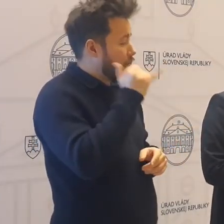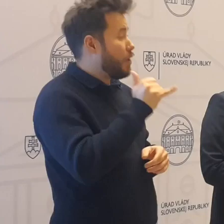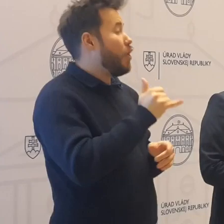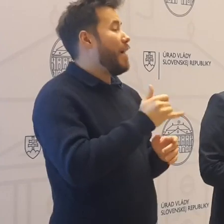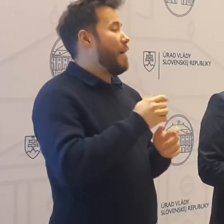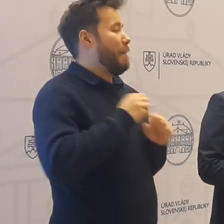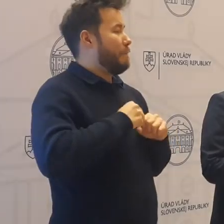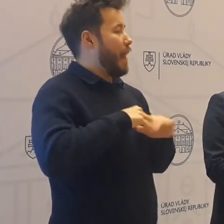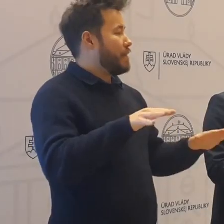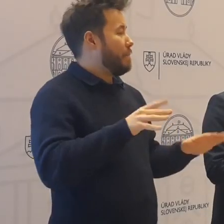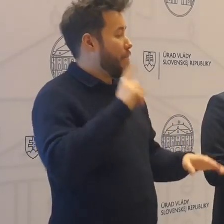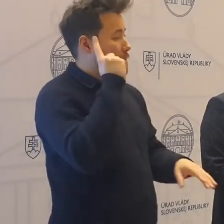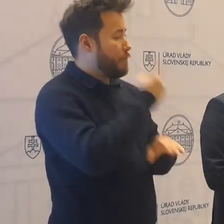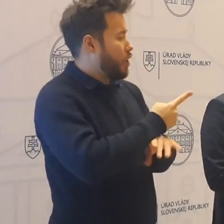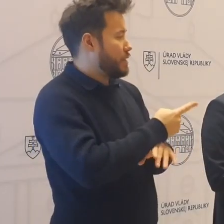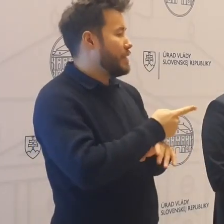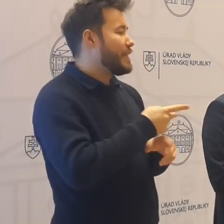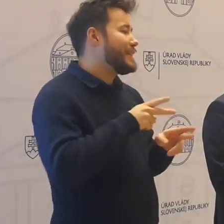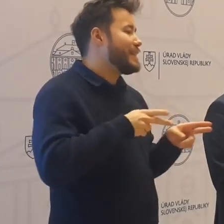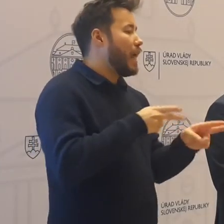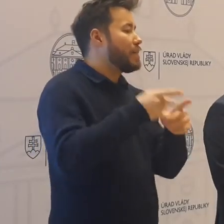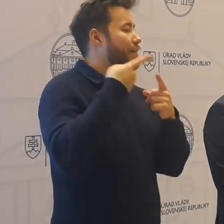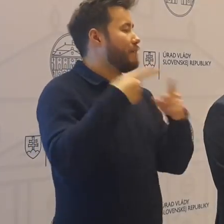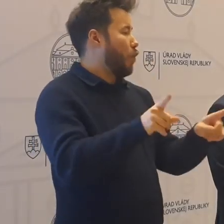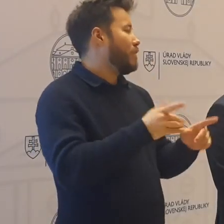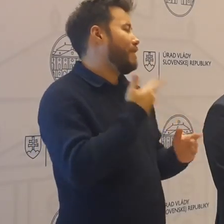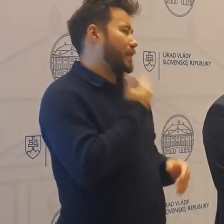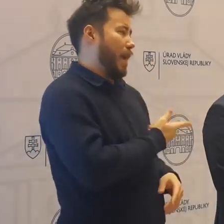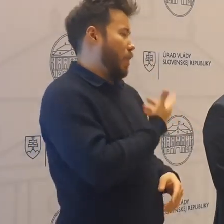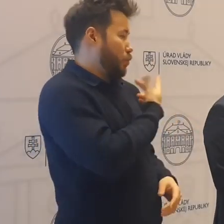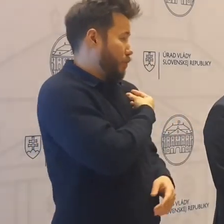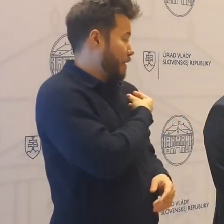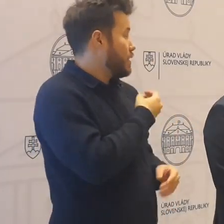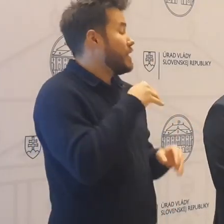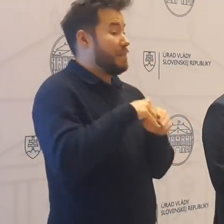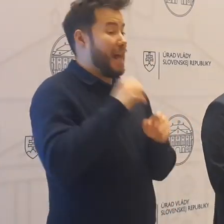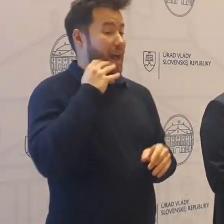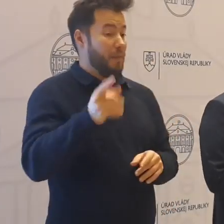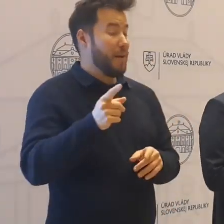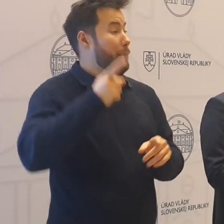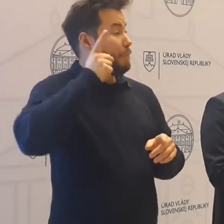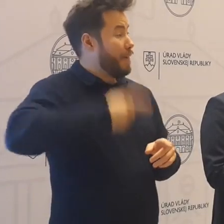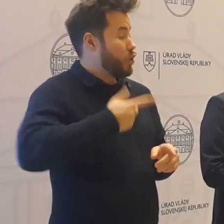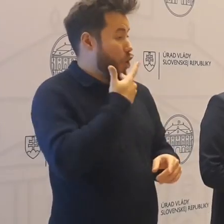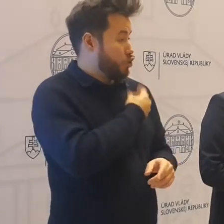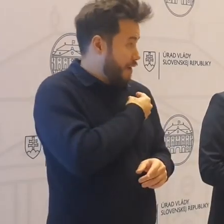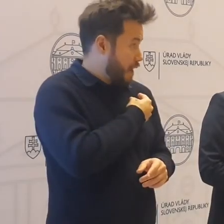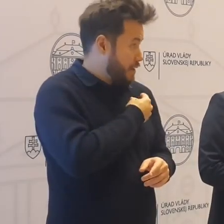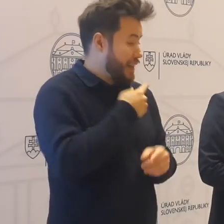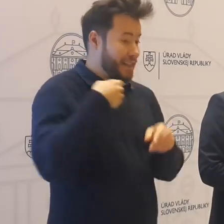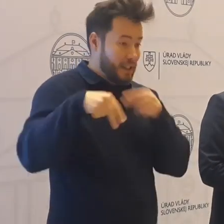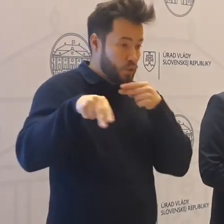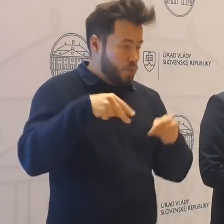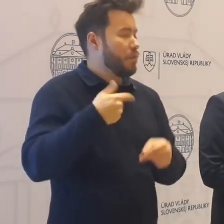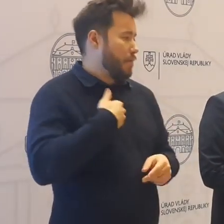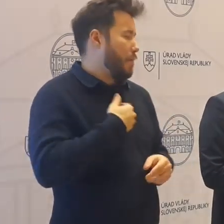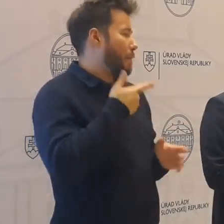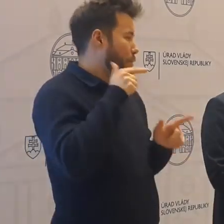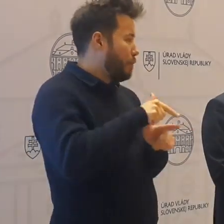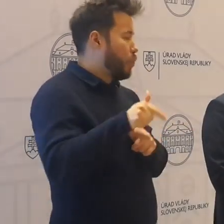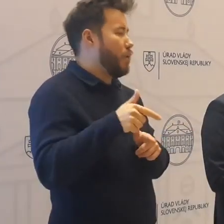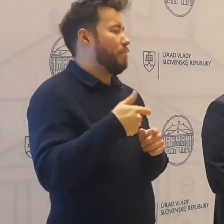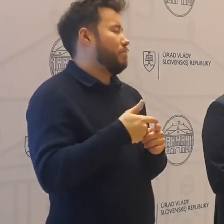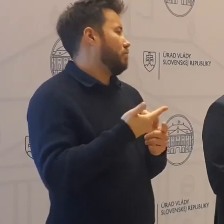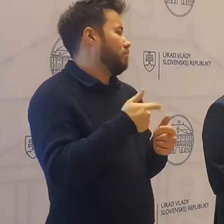pandémie. Takže ak by prišlo k tomu, že by nastala diskusia o povinnom očkovaní, tak ja budem podporovať povinné očkovanie pre